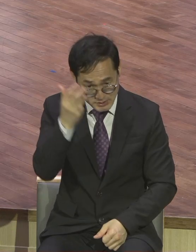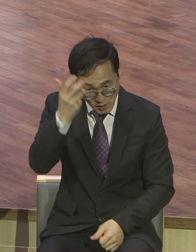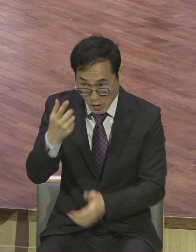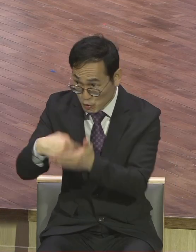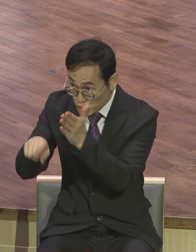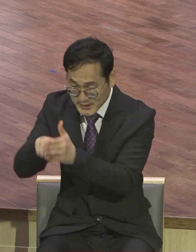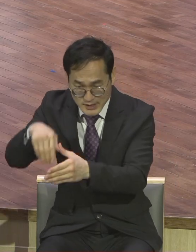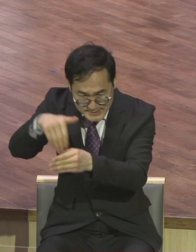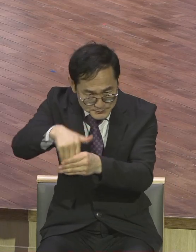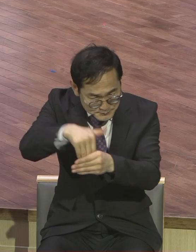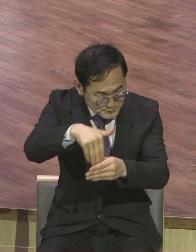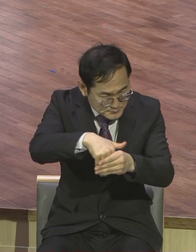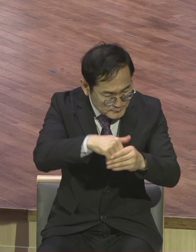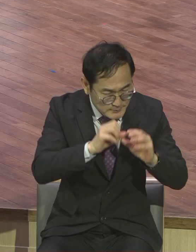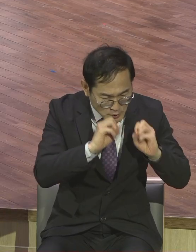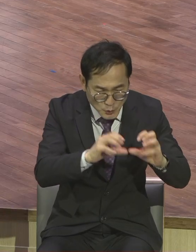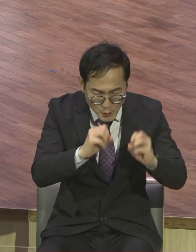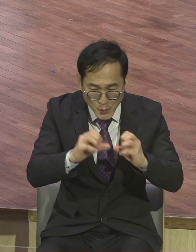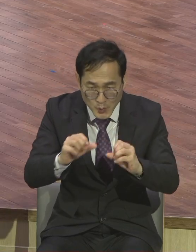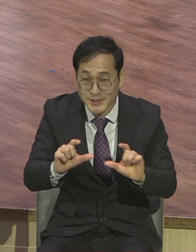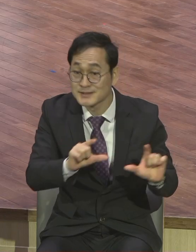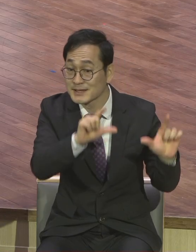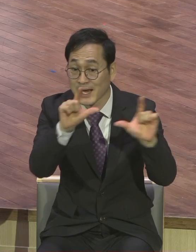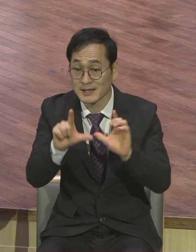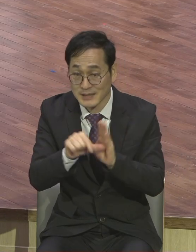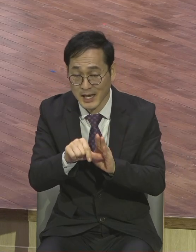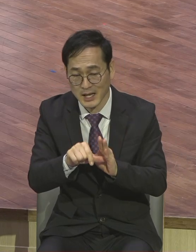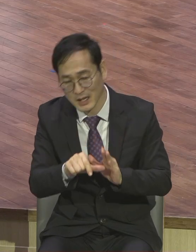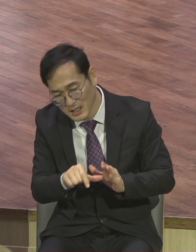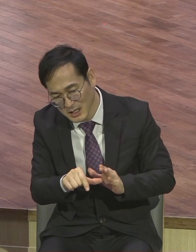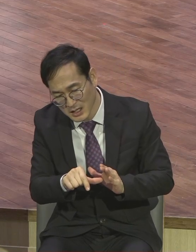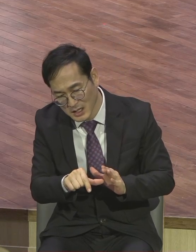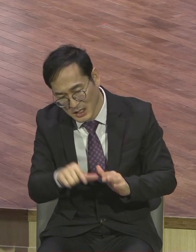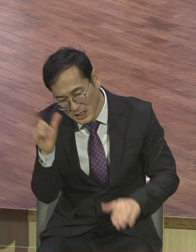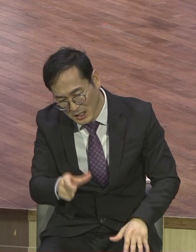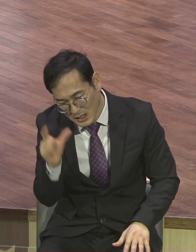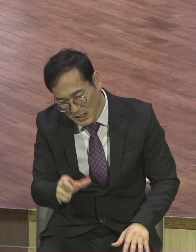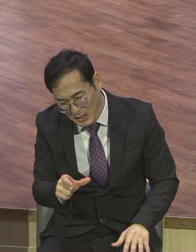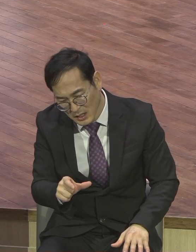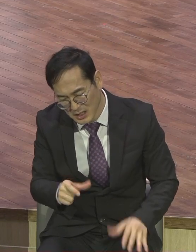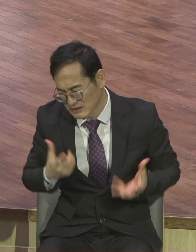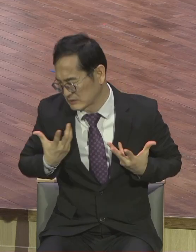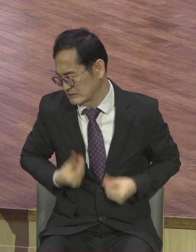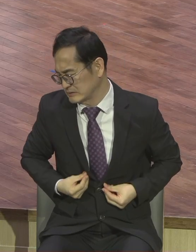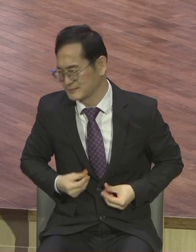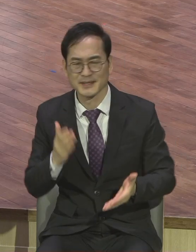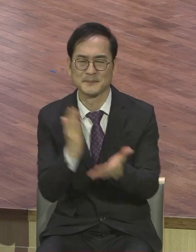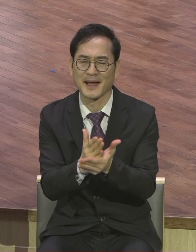심는 삶을 살 때 낙심하거나 좌절하고 해서는 안된다 라는 강조였어요